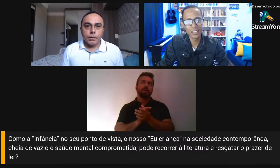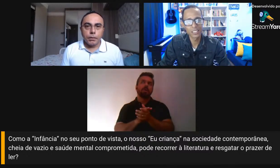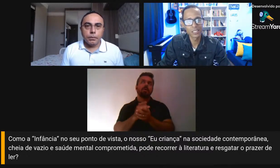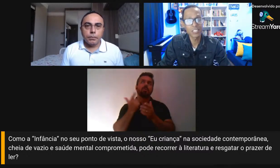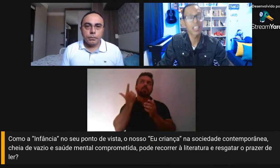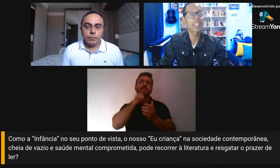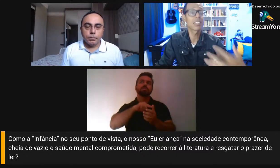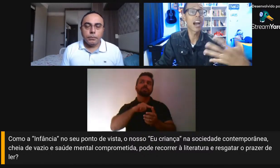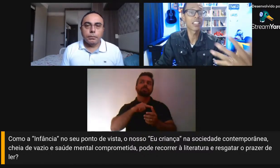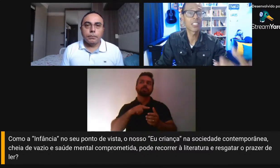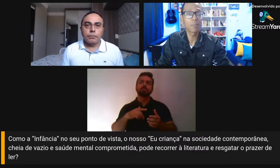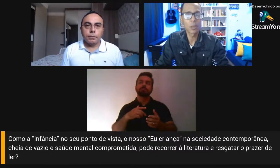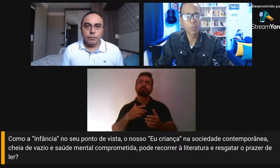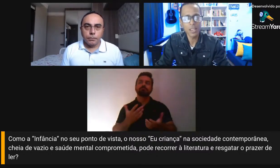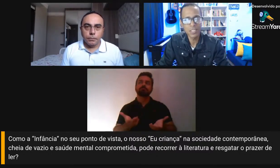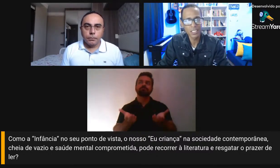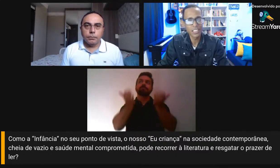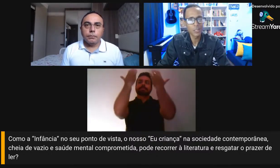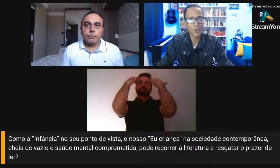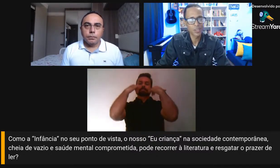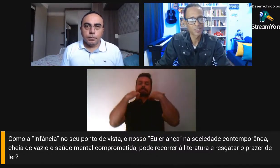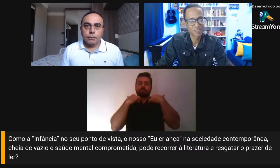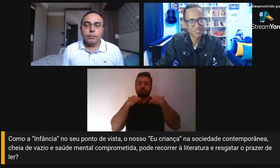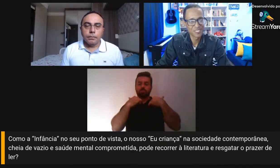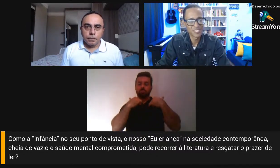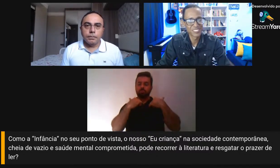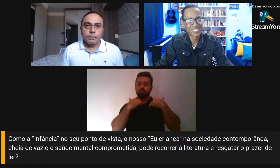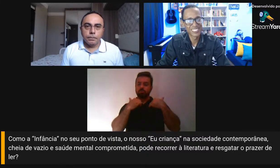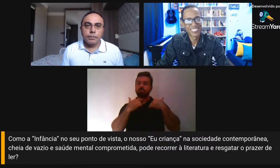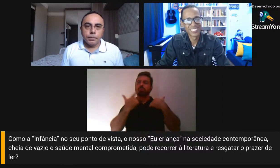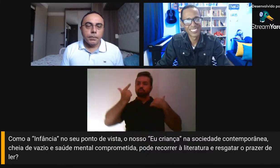resgate pelo prazer da leiteira?